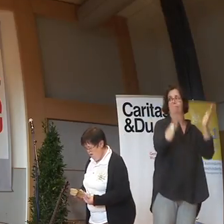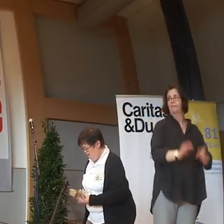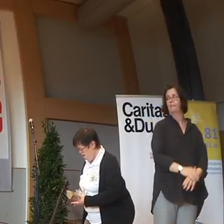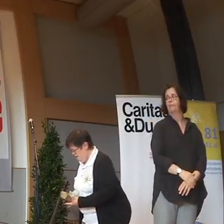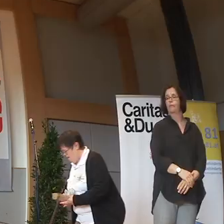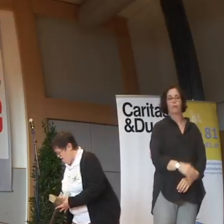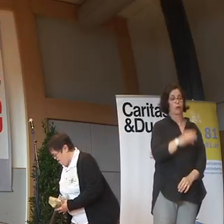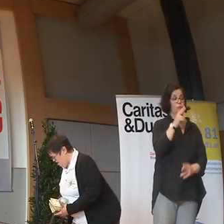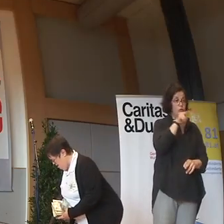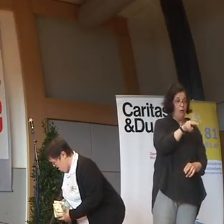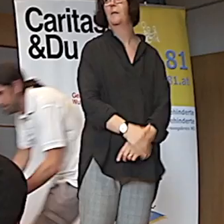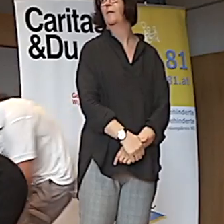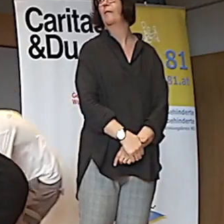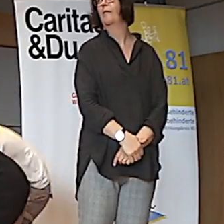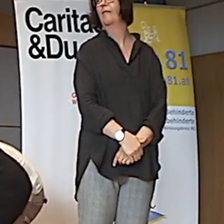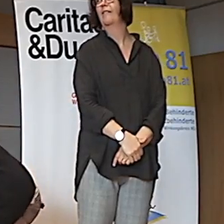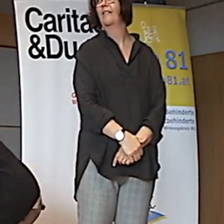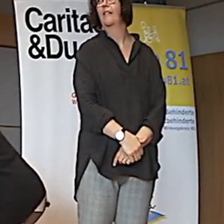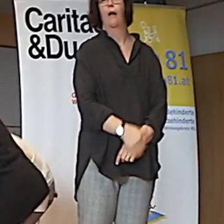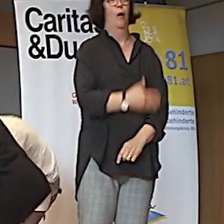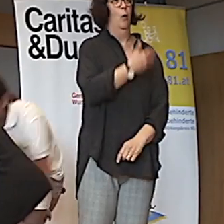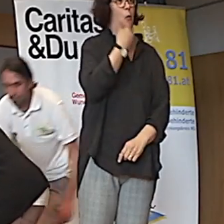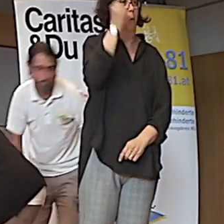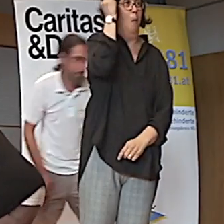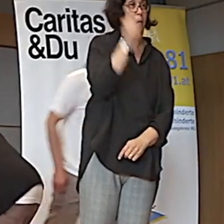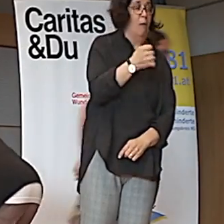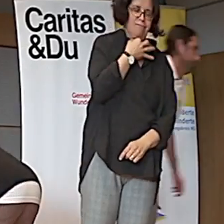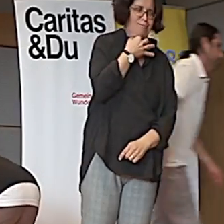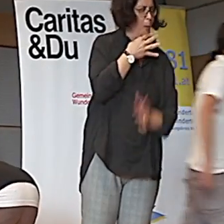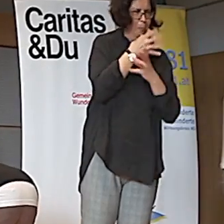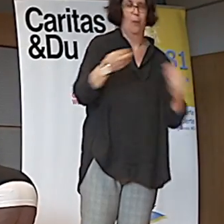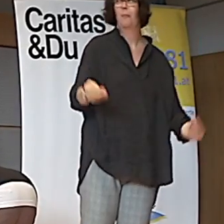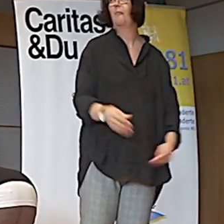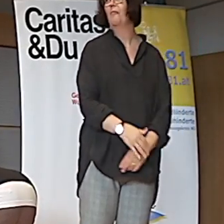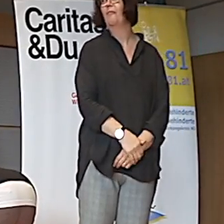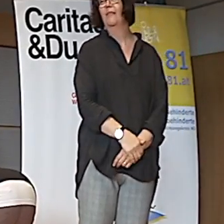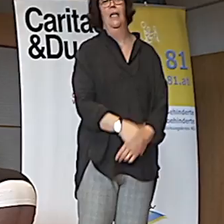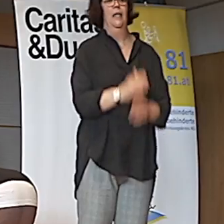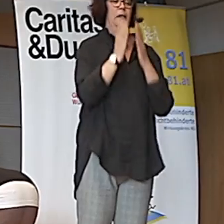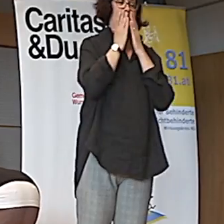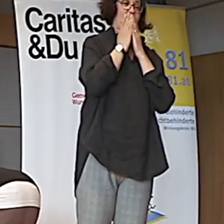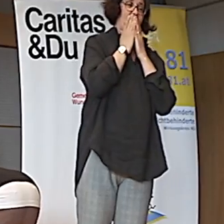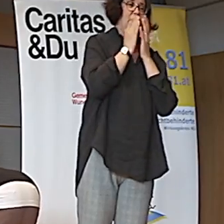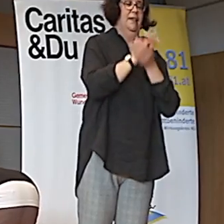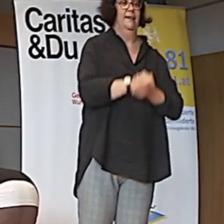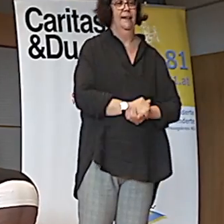Er schaut mir an. Keine Mordlust. Und er sagt zu mir.